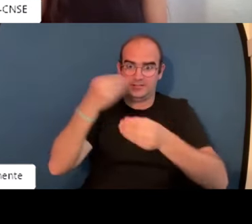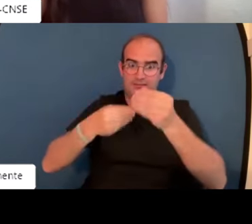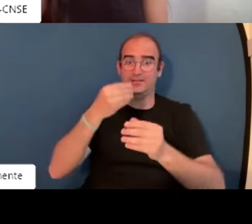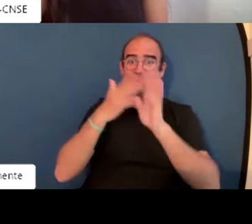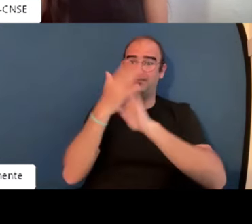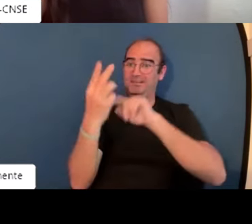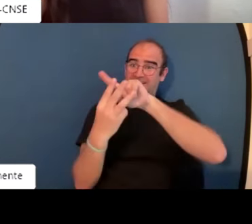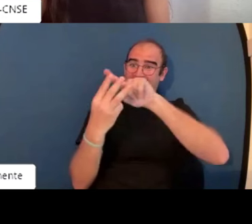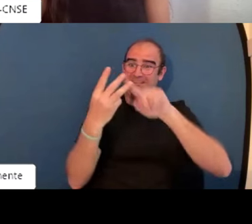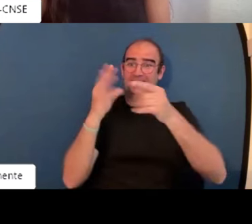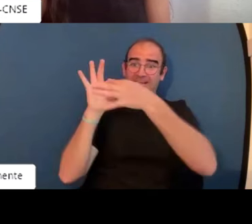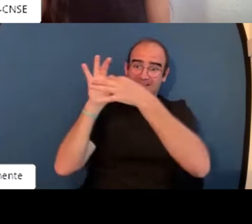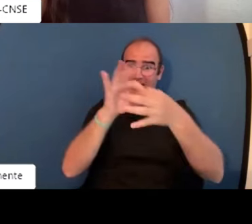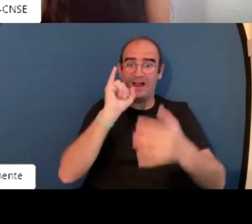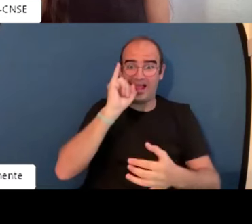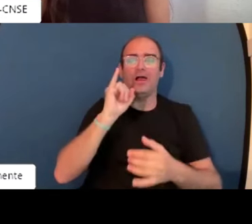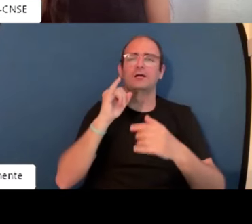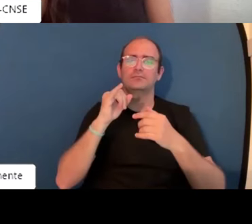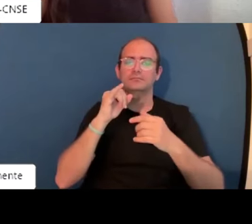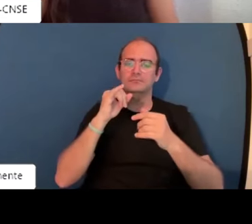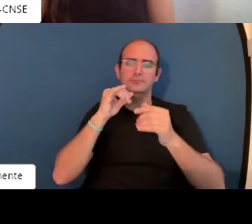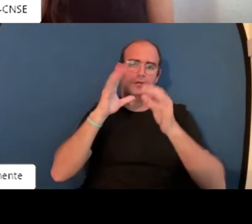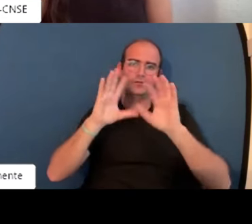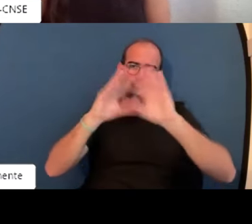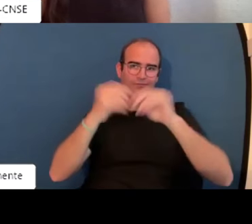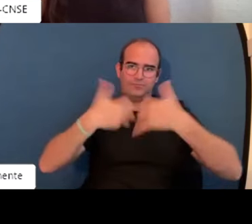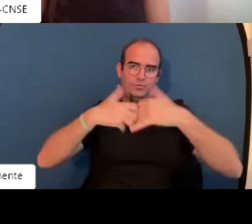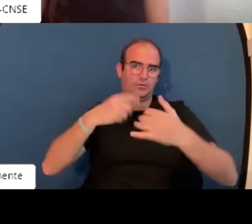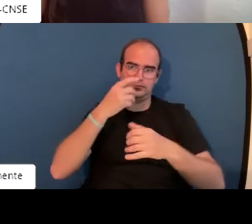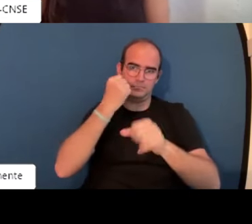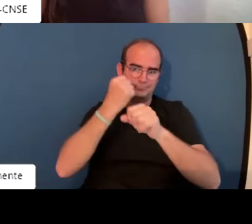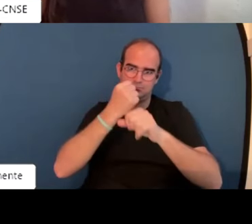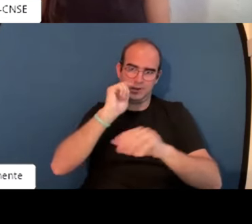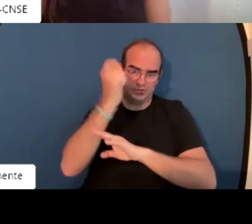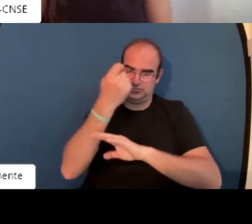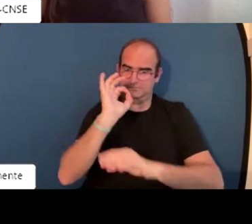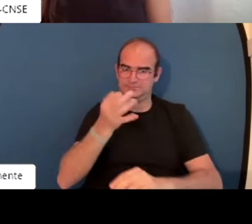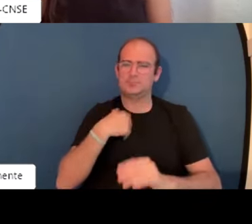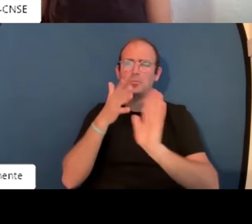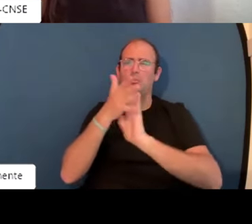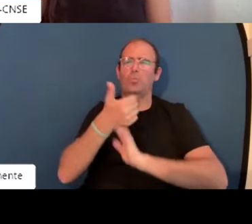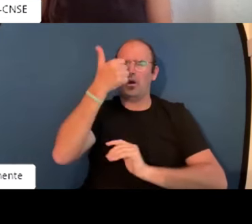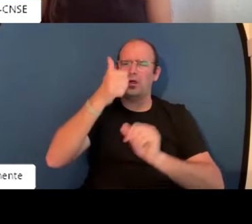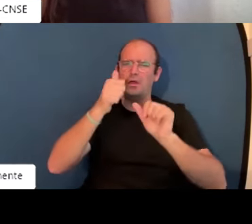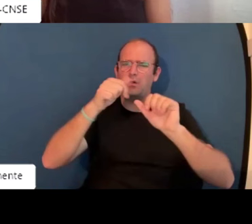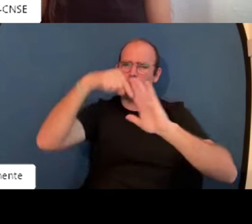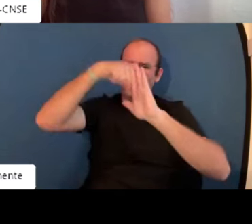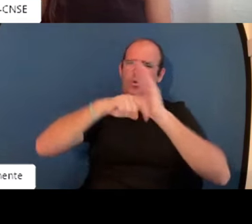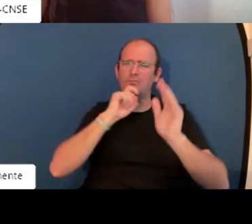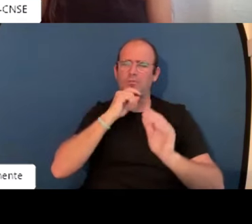que es la capacidad para realizar una acción, pero de manera que excelente.